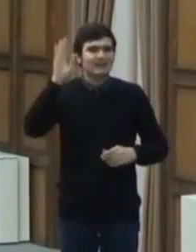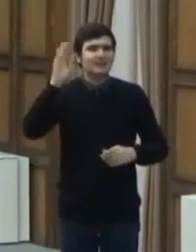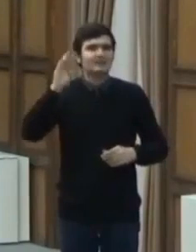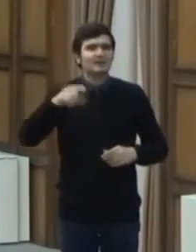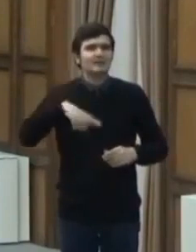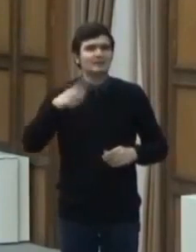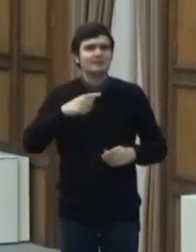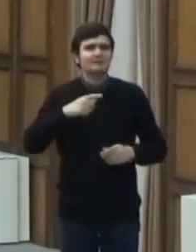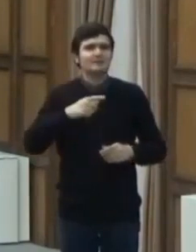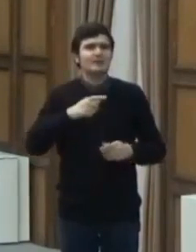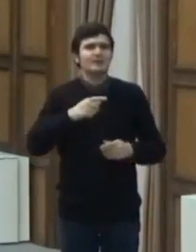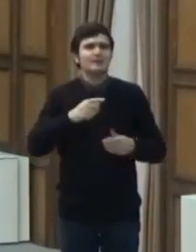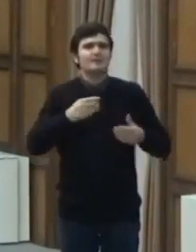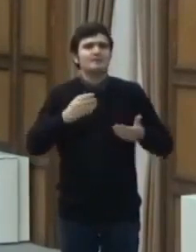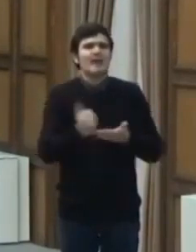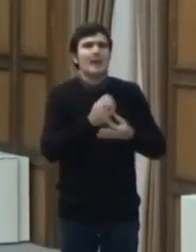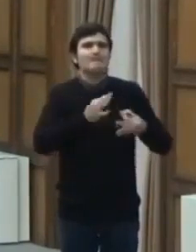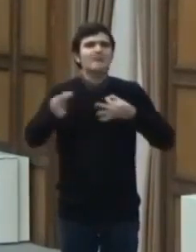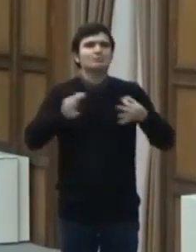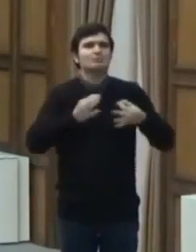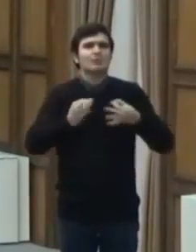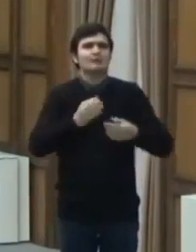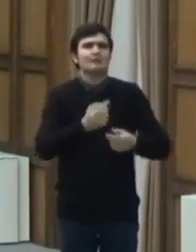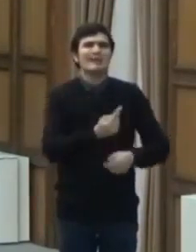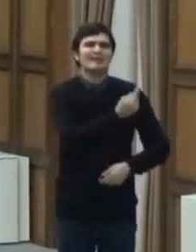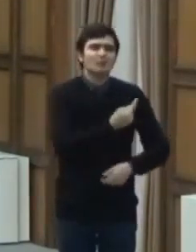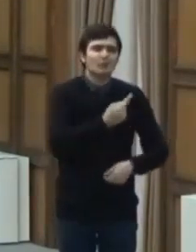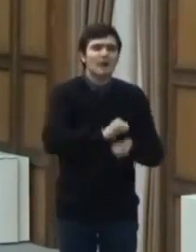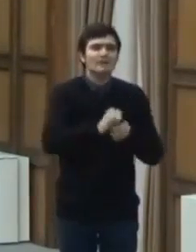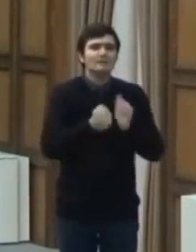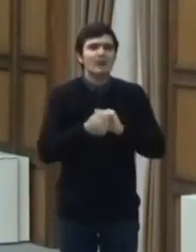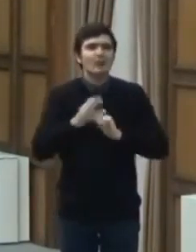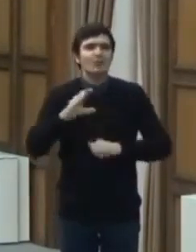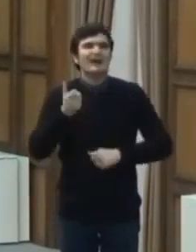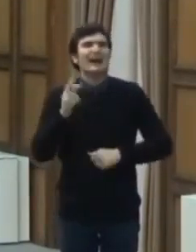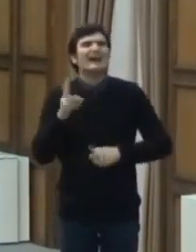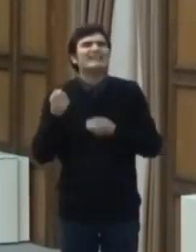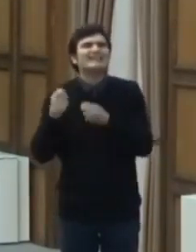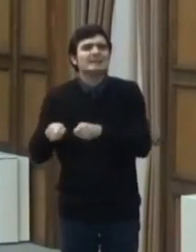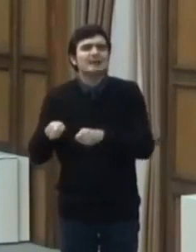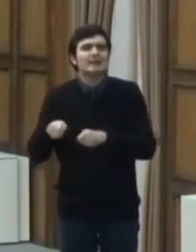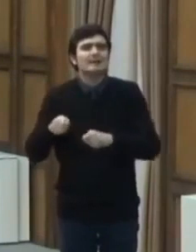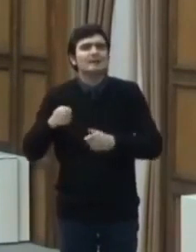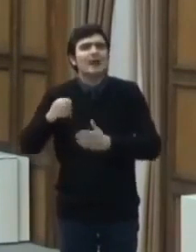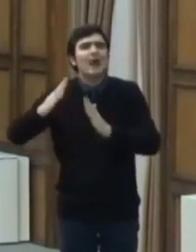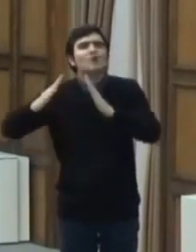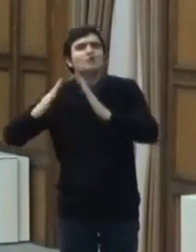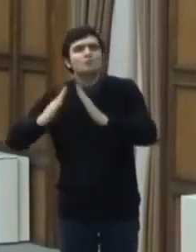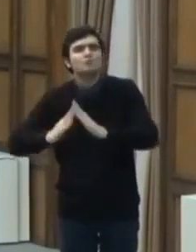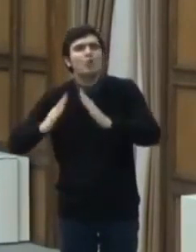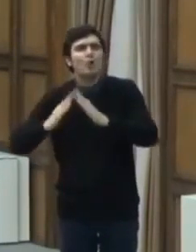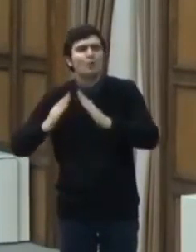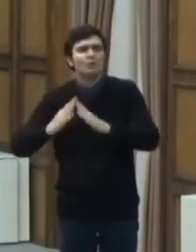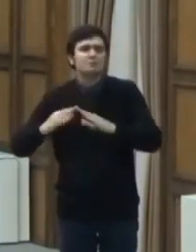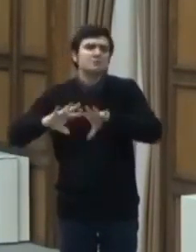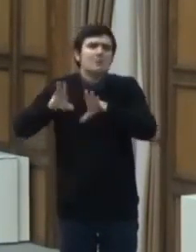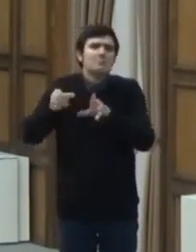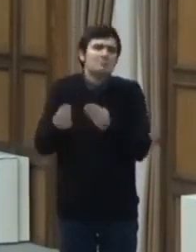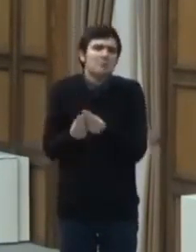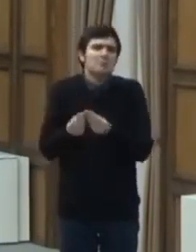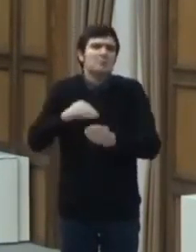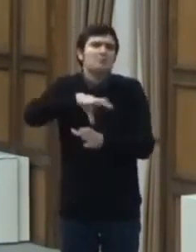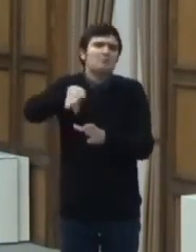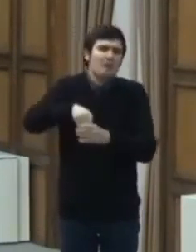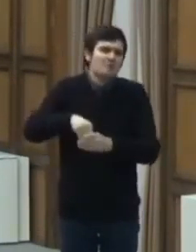carantinării sau izolării la locuință împreună cu familie sau aparținatorii cu care locuiesc,